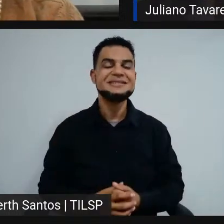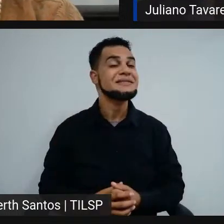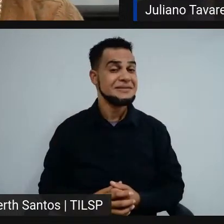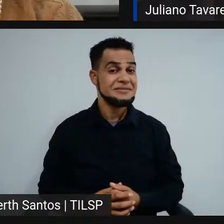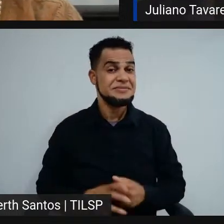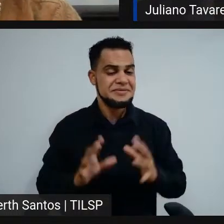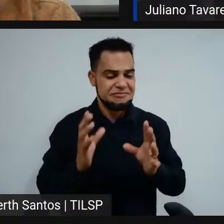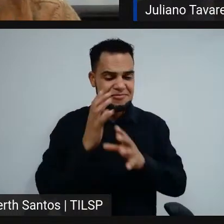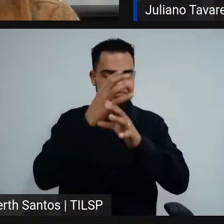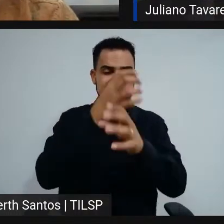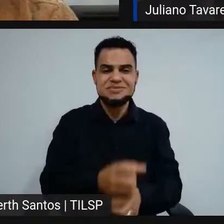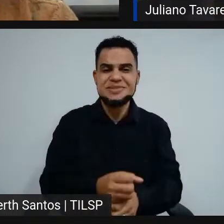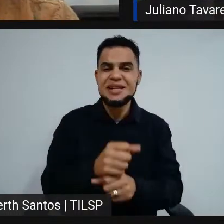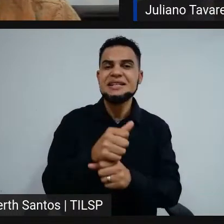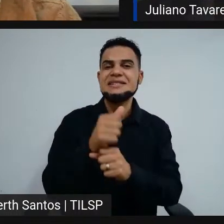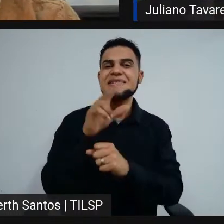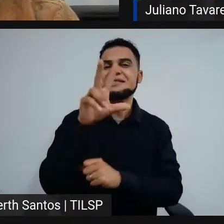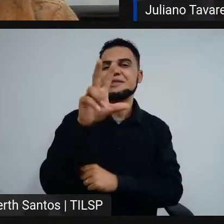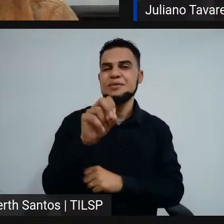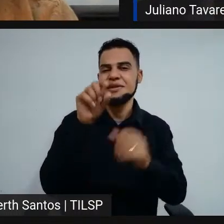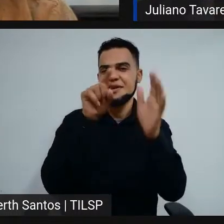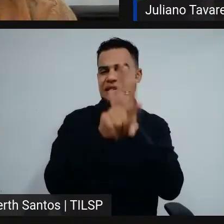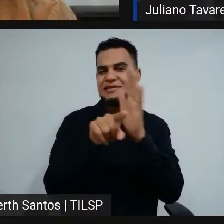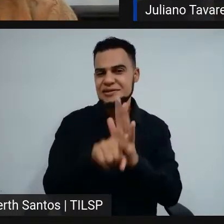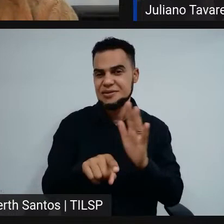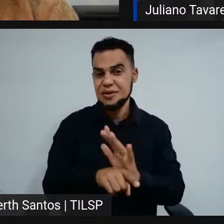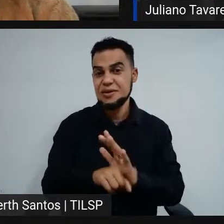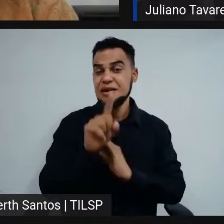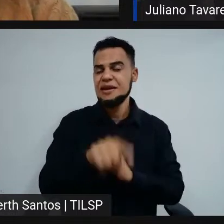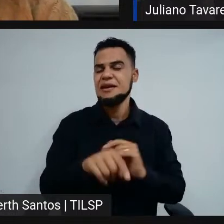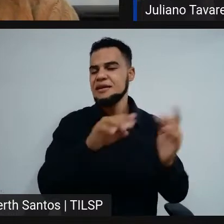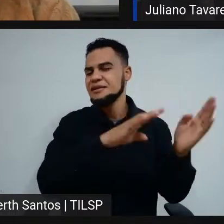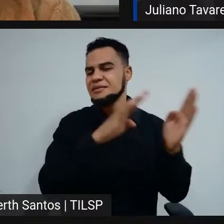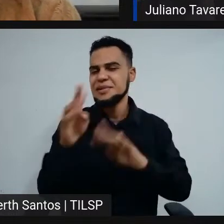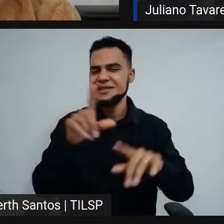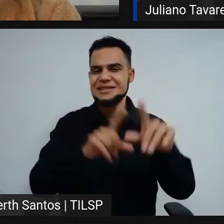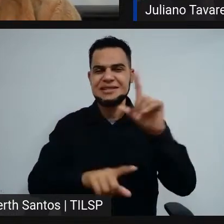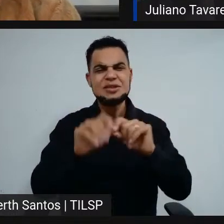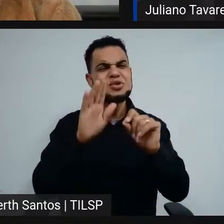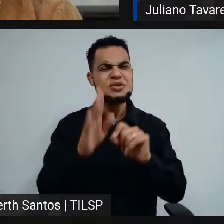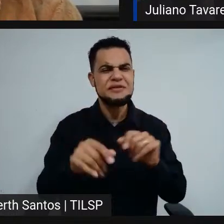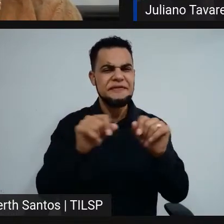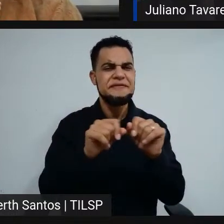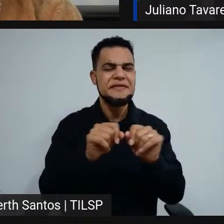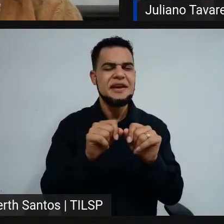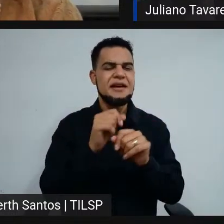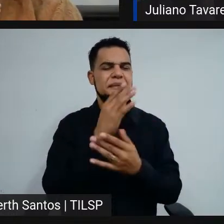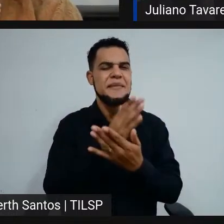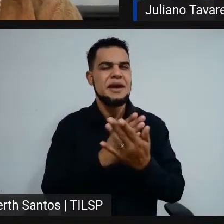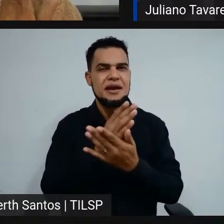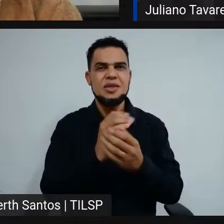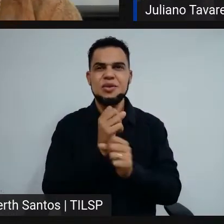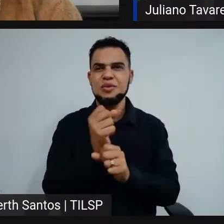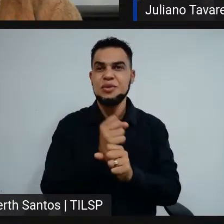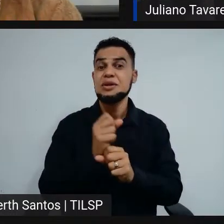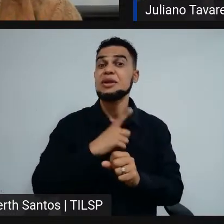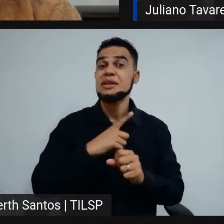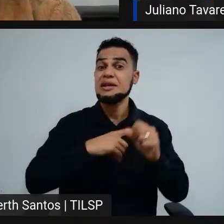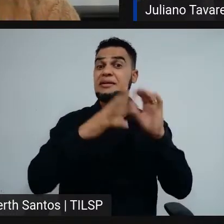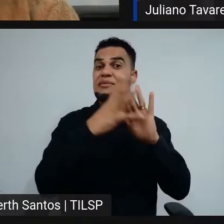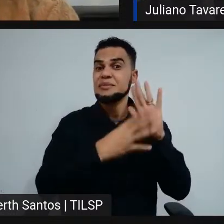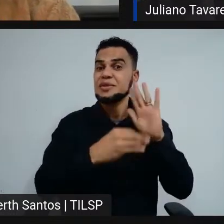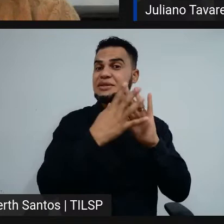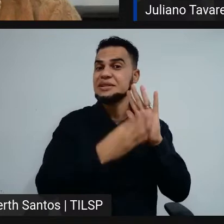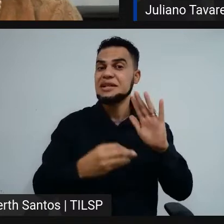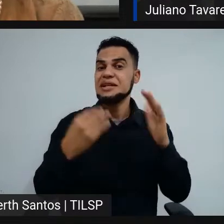totalizando aí 50 questões. É um processo seletivo que nós já realizamos no meio do ano. Nós temos modelo de provas já disponibilizadas na